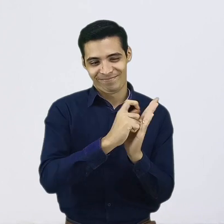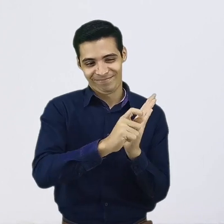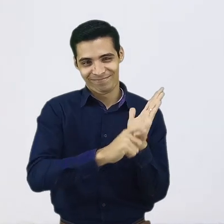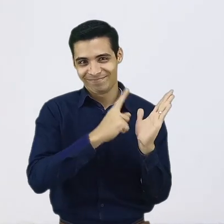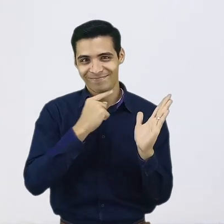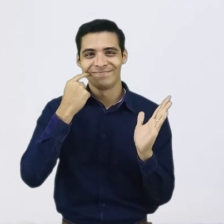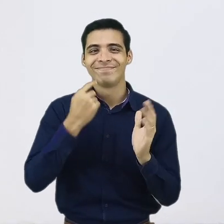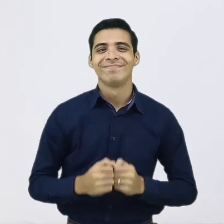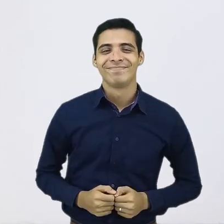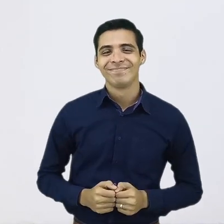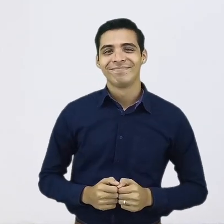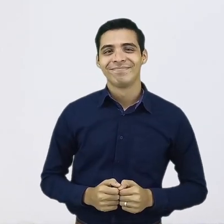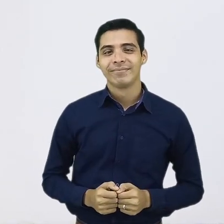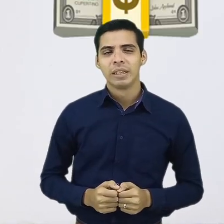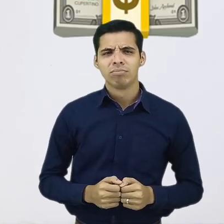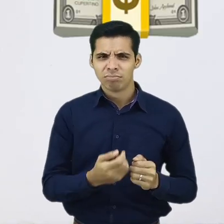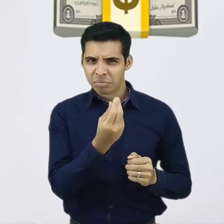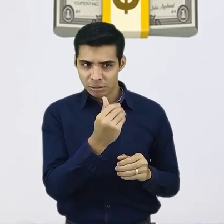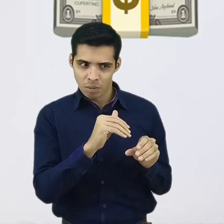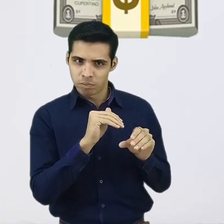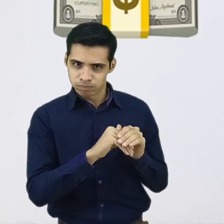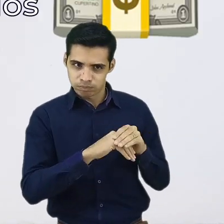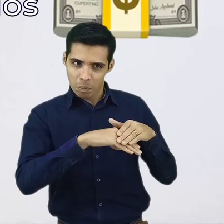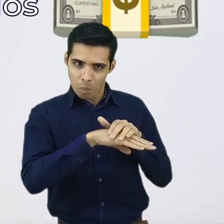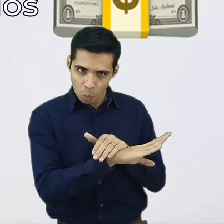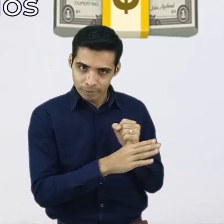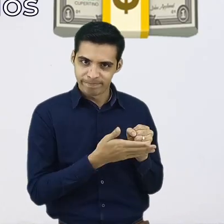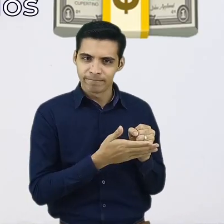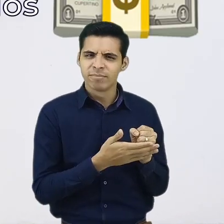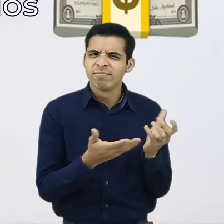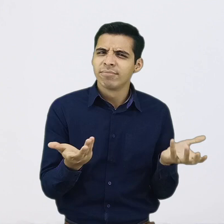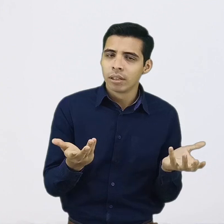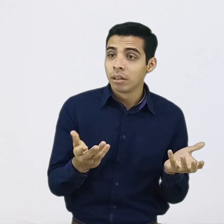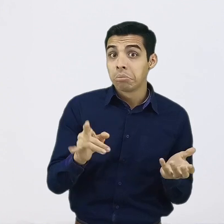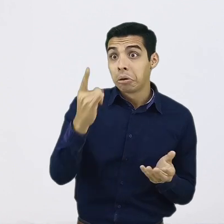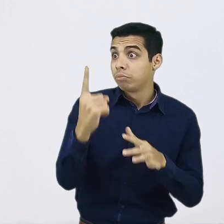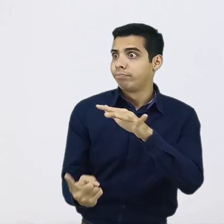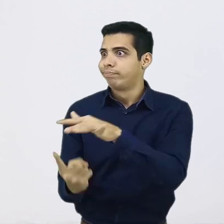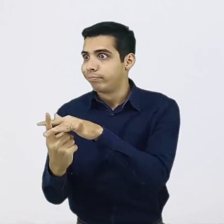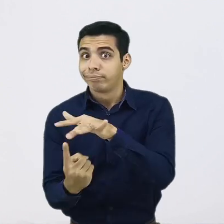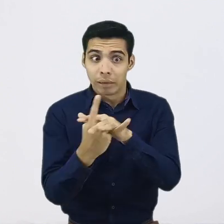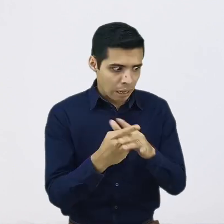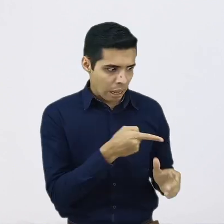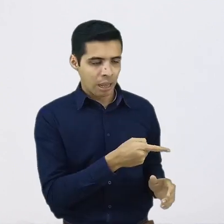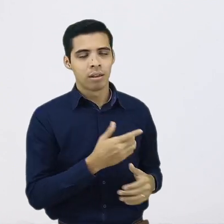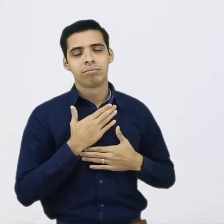que es un fondo de emergencia. Es un dinero que se aparta para gastos no planificados, aliviando así las cargas, por ejemplo, de las tarjetas de